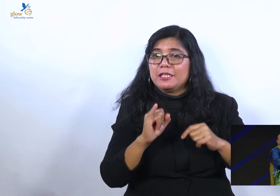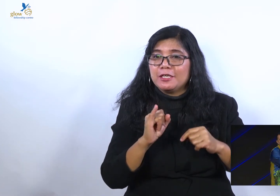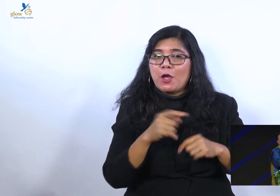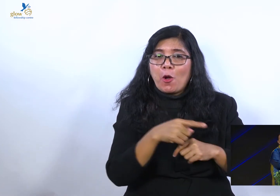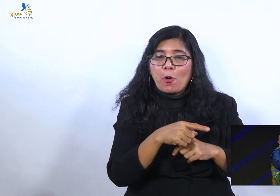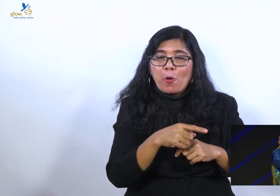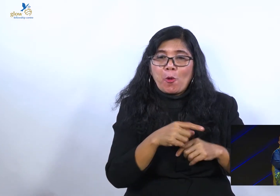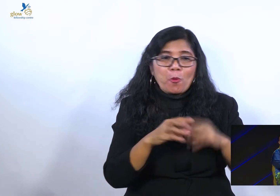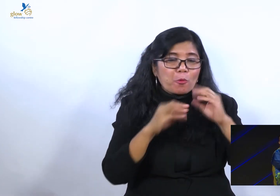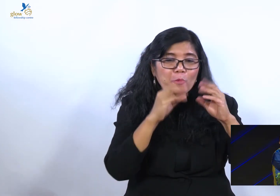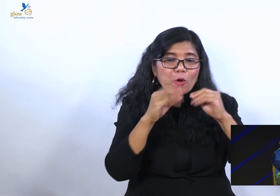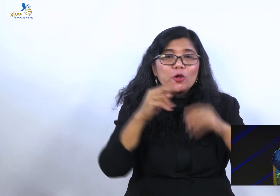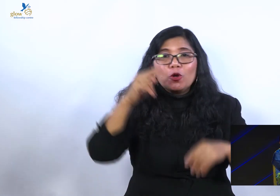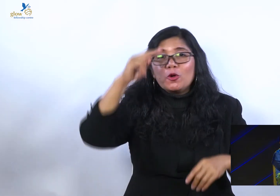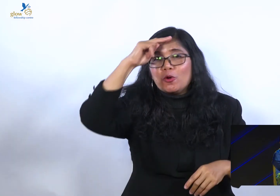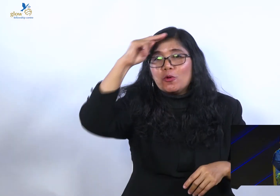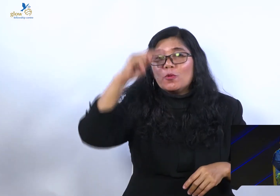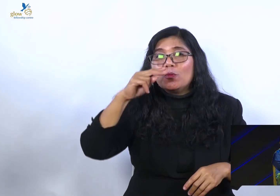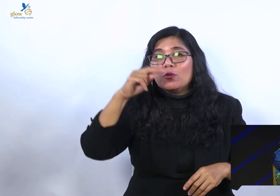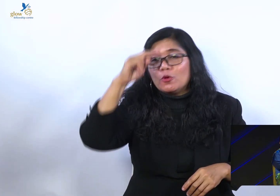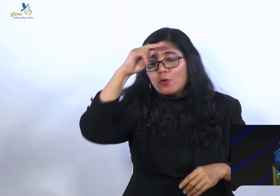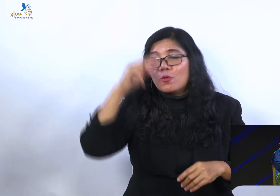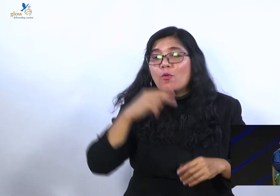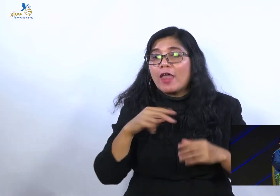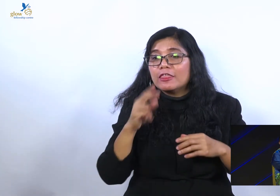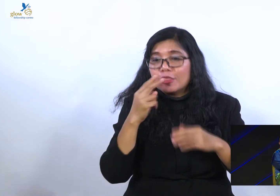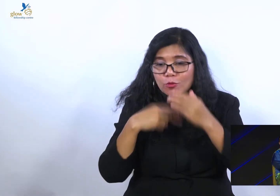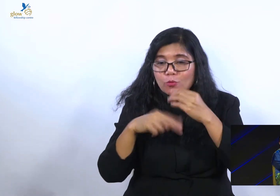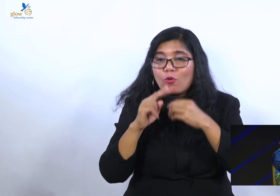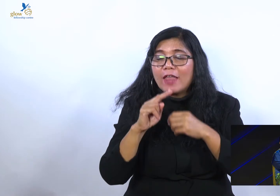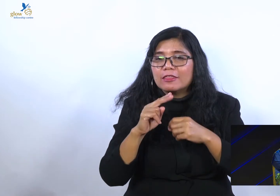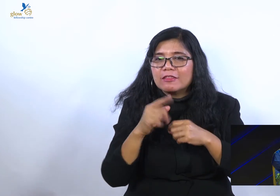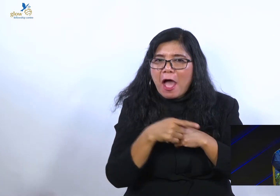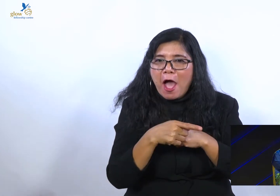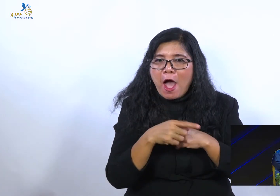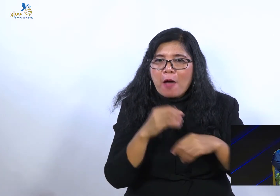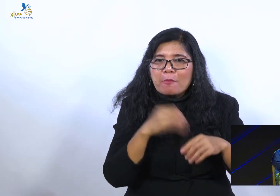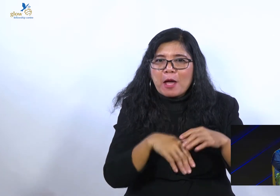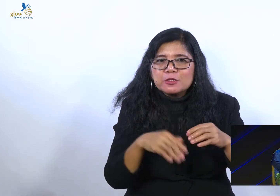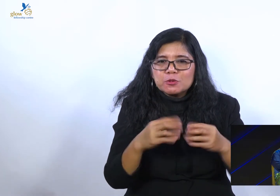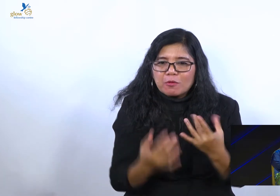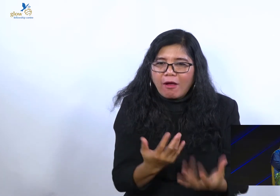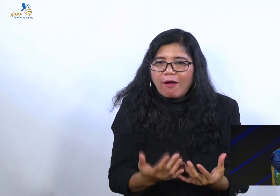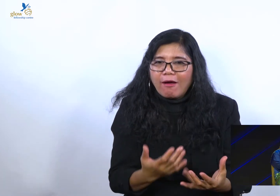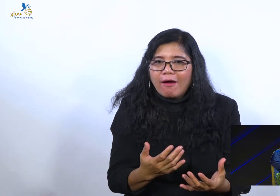Aduh saudara gue kasih dalam Tuhan. Itu penafsiran yang paling ngaco yang pernah ada saudara-saudara.